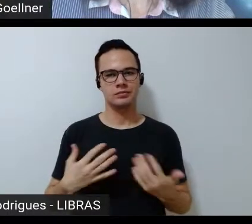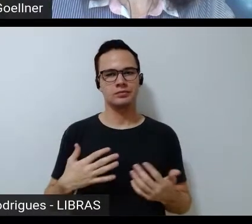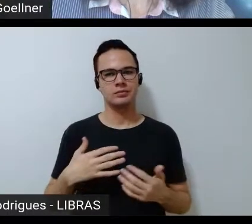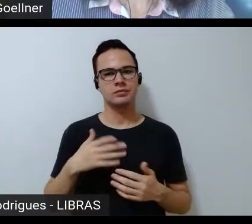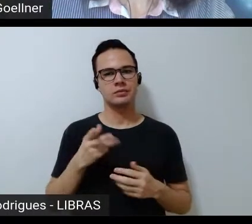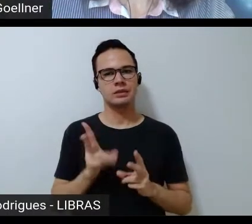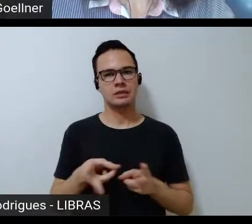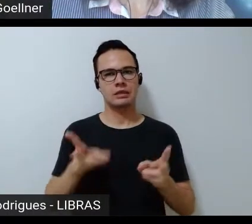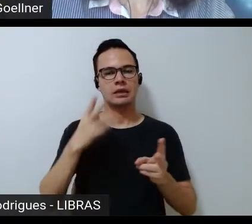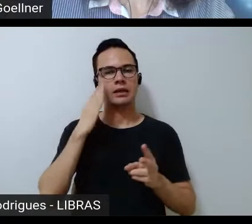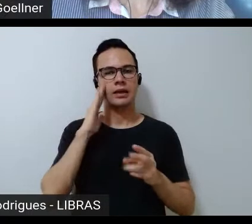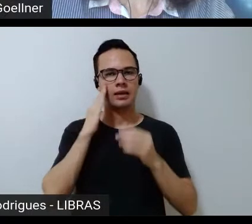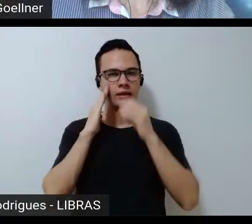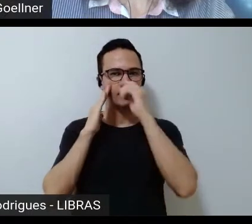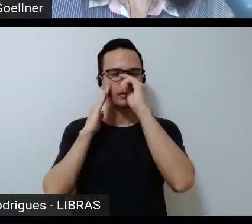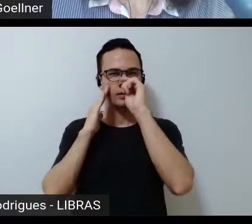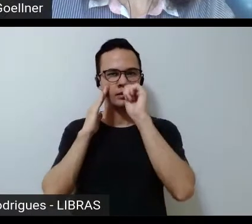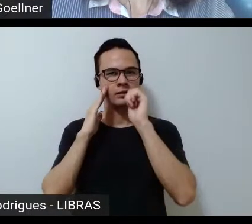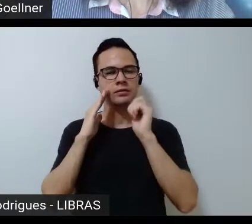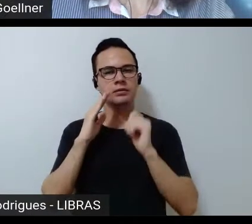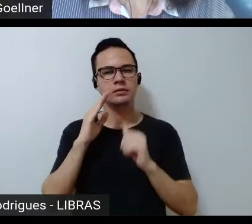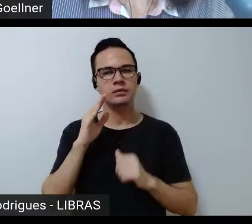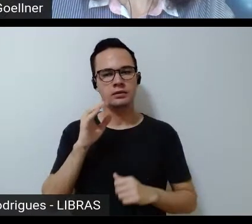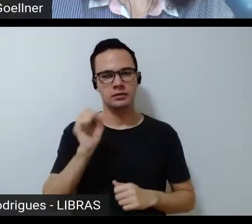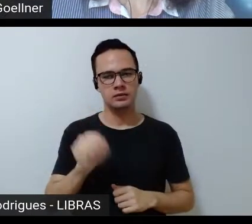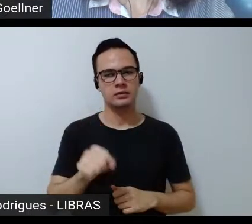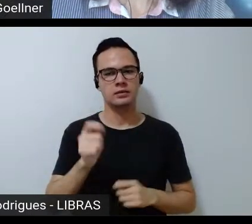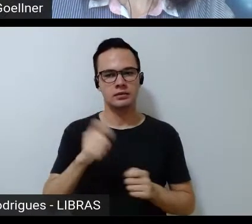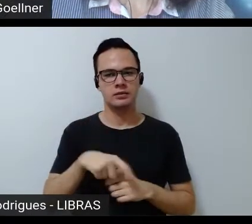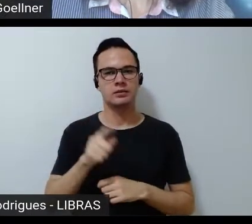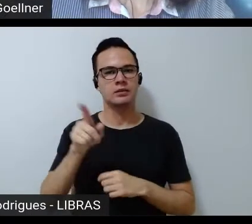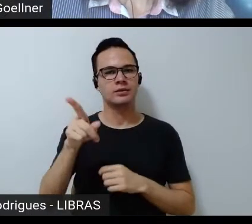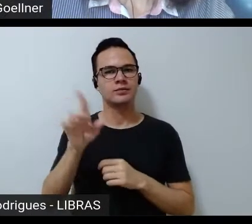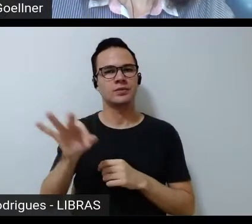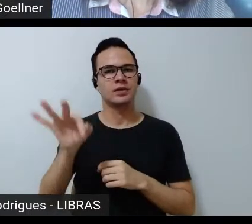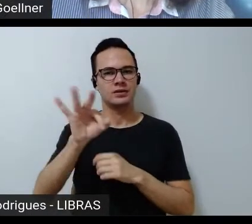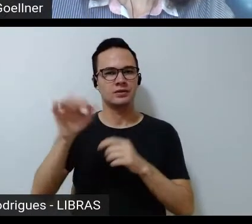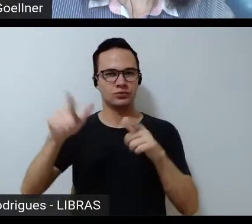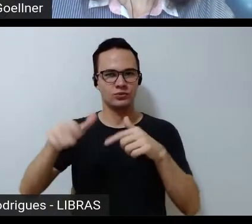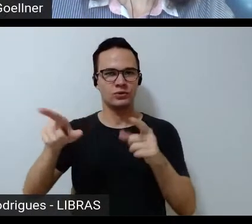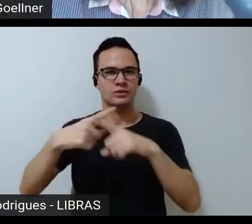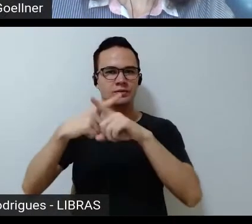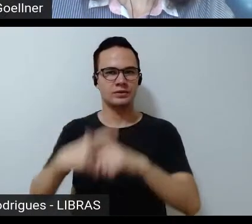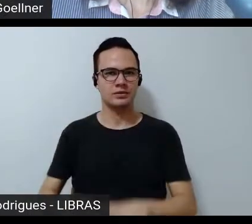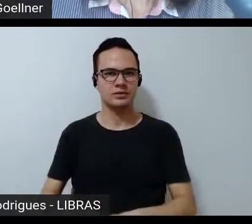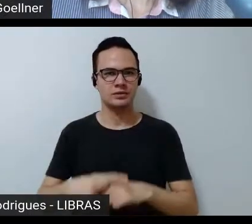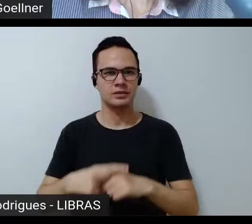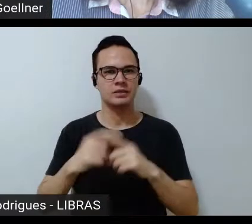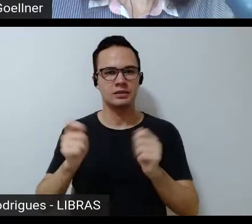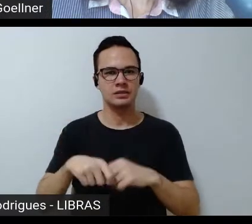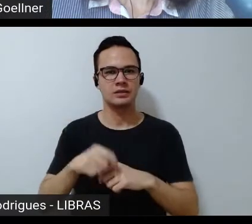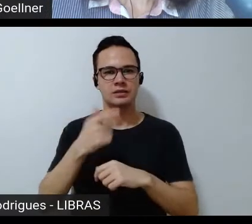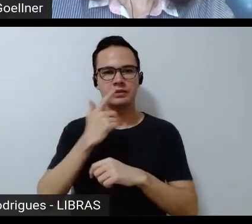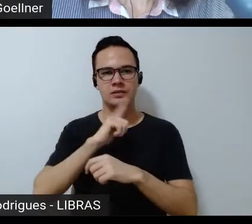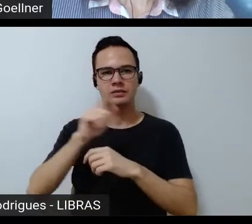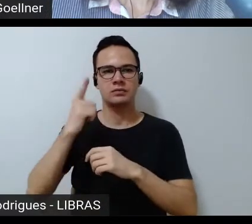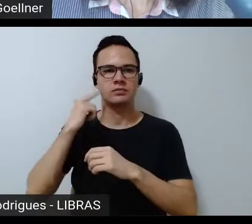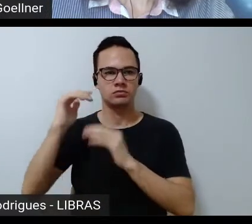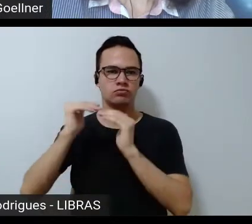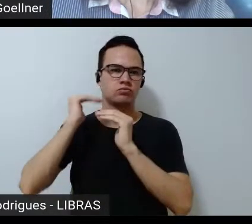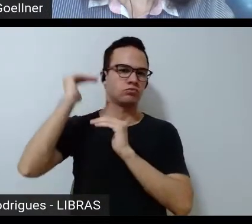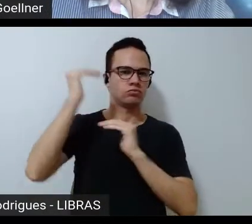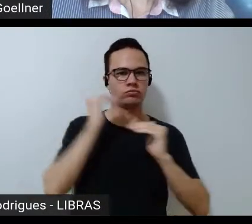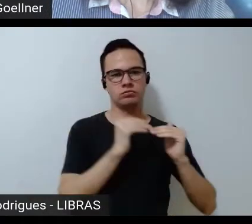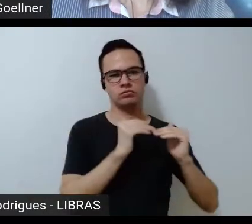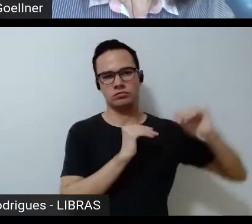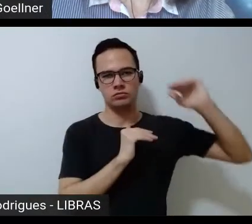entendendo o que existe. E a academia é um lugar de disputa. é um espaço de poderes e a